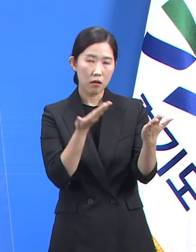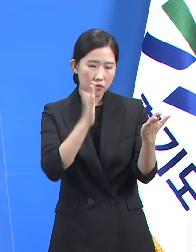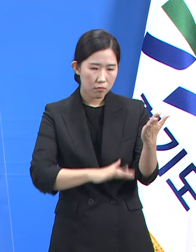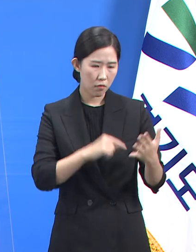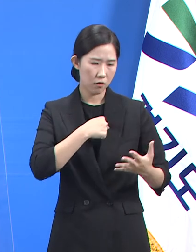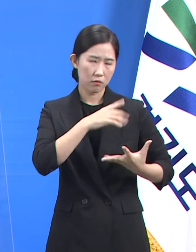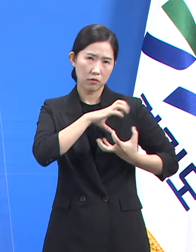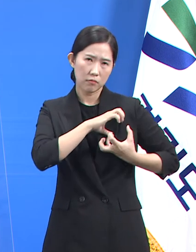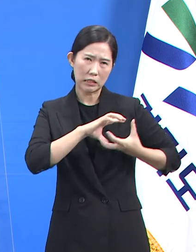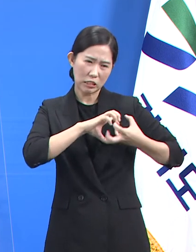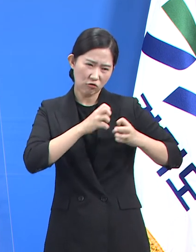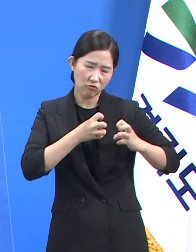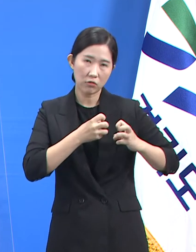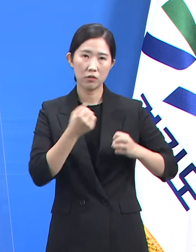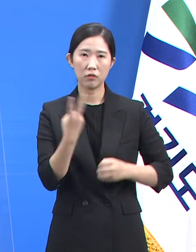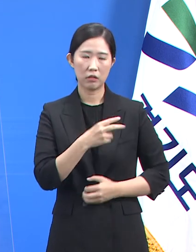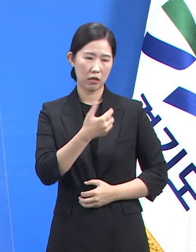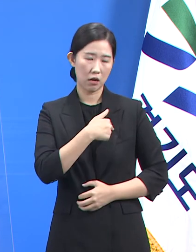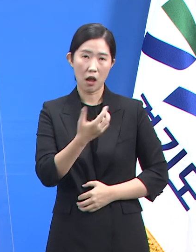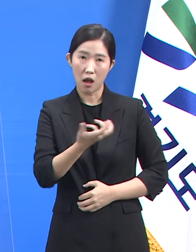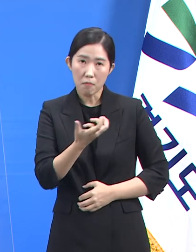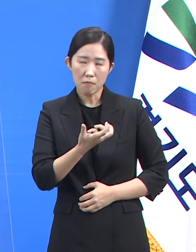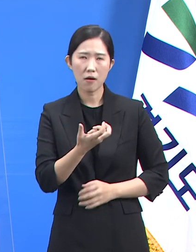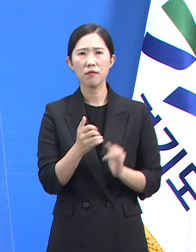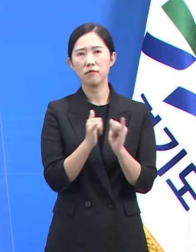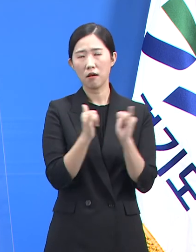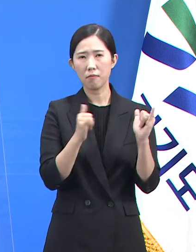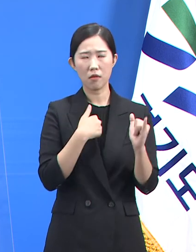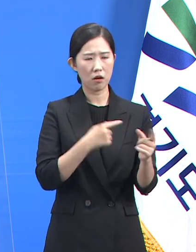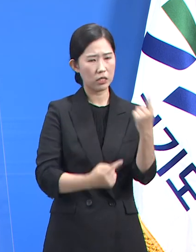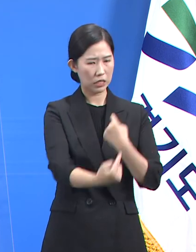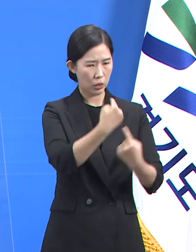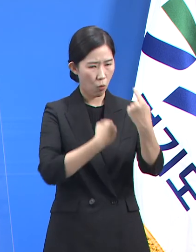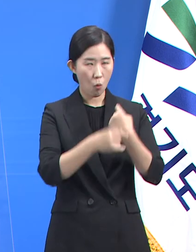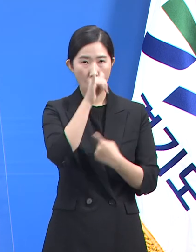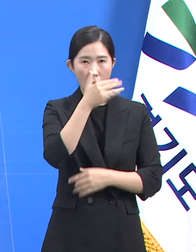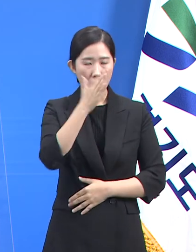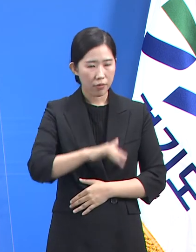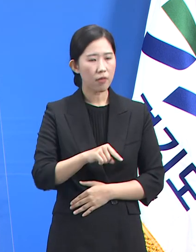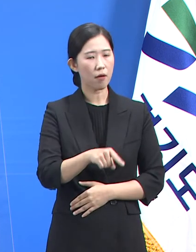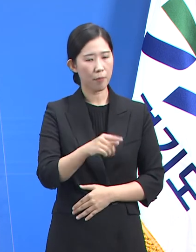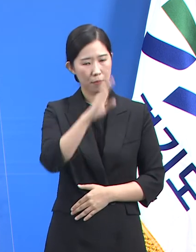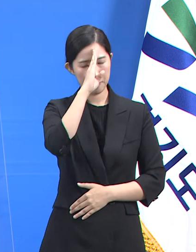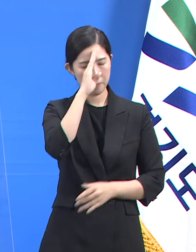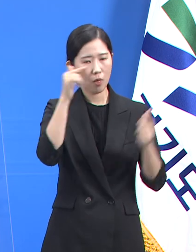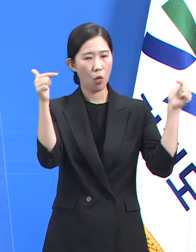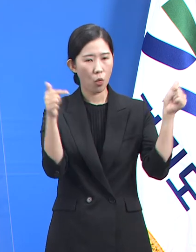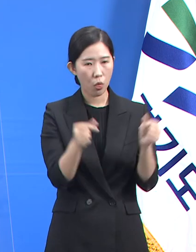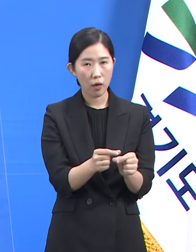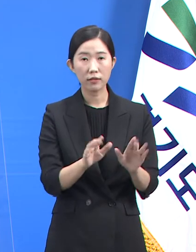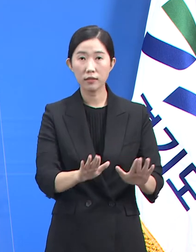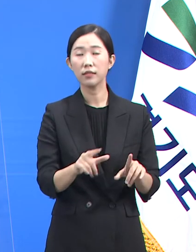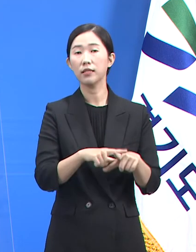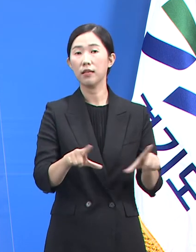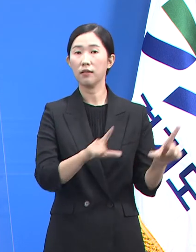거심 사례 19건, 중증 사례 3건이 신고되었으나 이들 모두 호전되어 일상생활을 유지하고 있습니다.